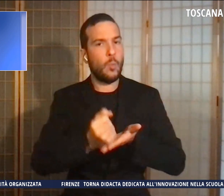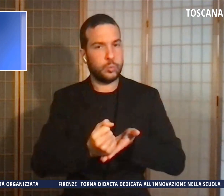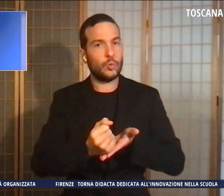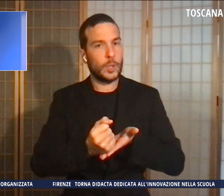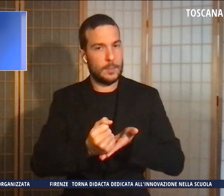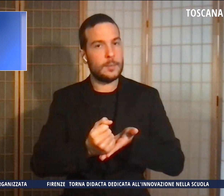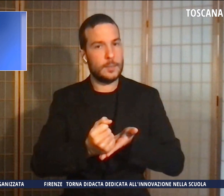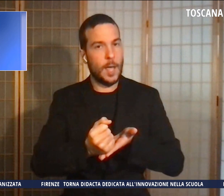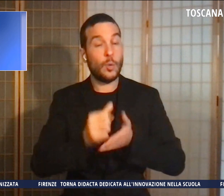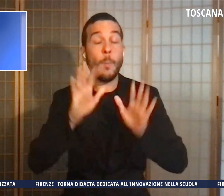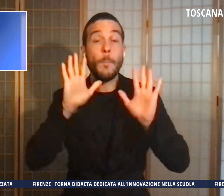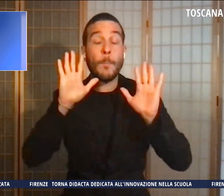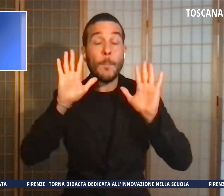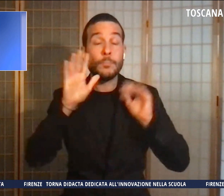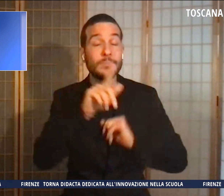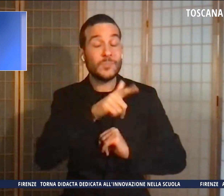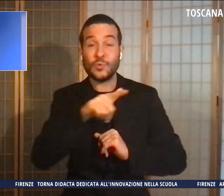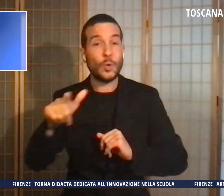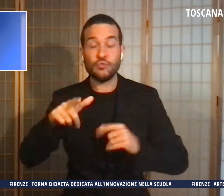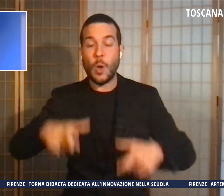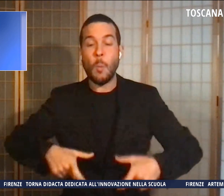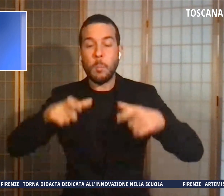pozzetto di decantazione.